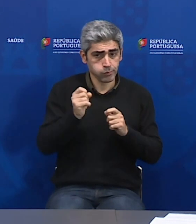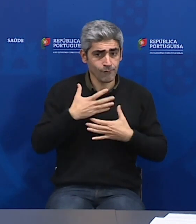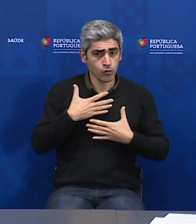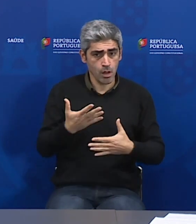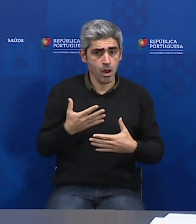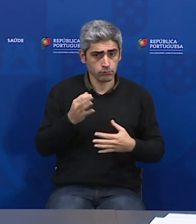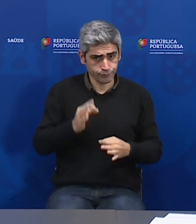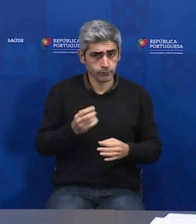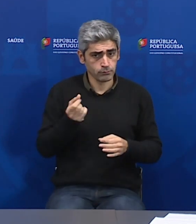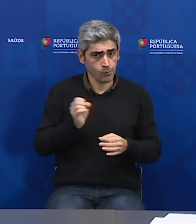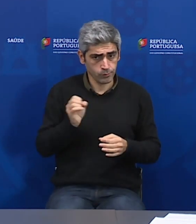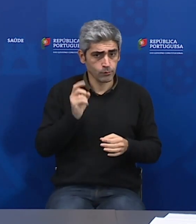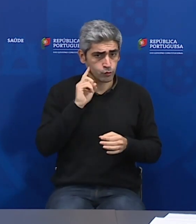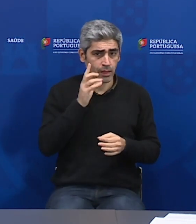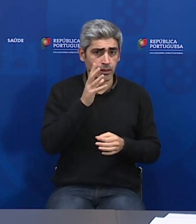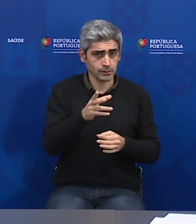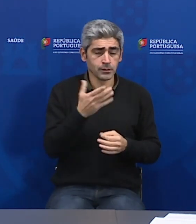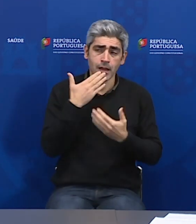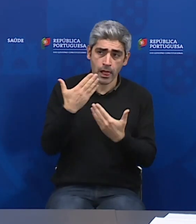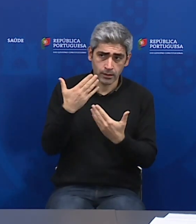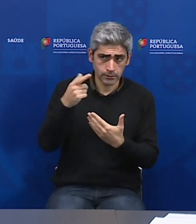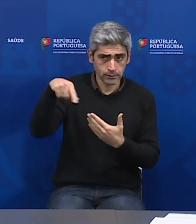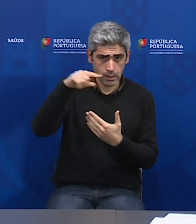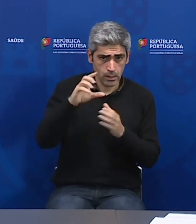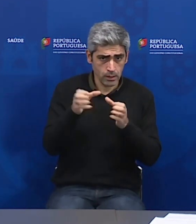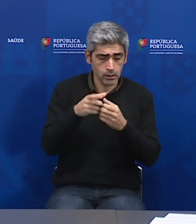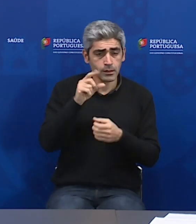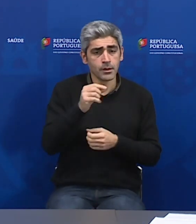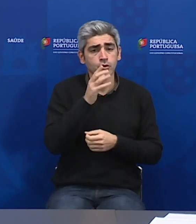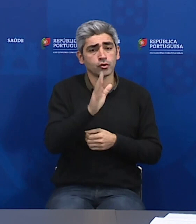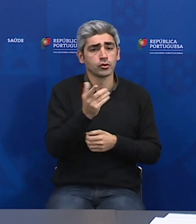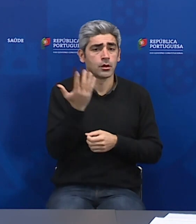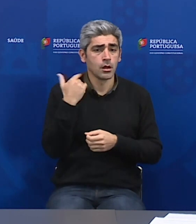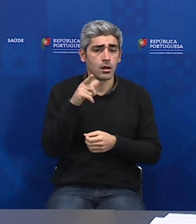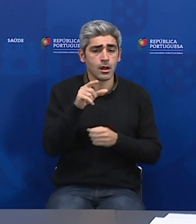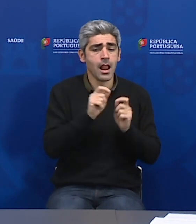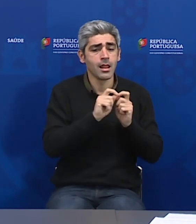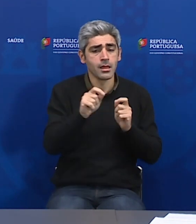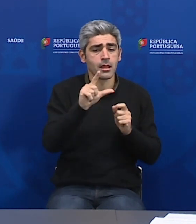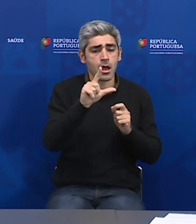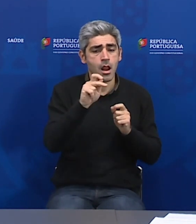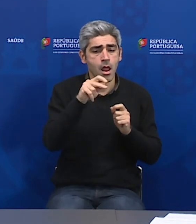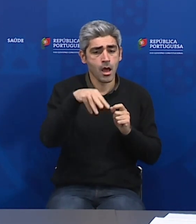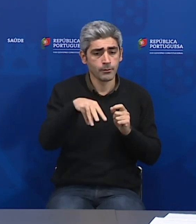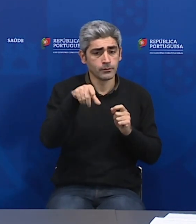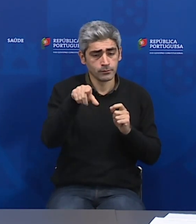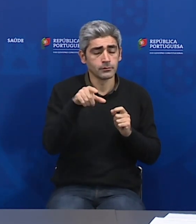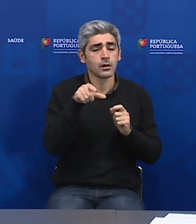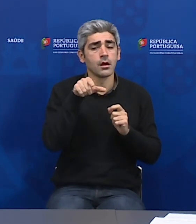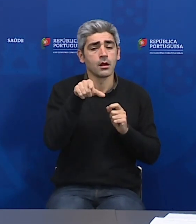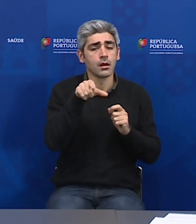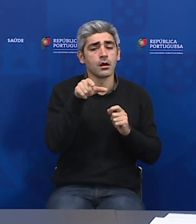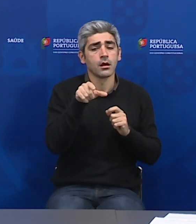voluntários. É importante dizer e também a eles agradecer-lhes. E, como há pouco disse, esta linha LAM, à medida que o surto vai